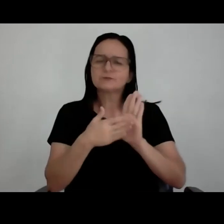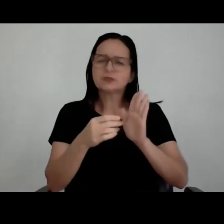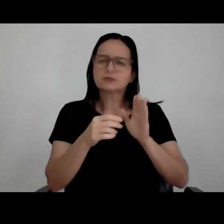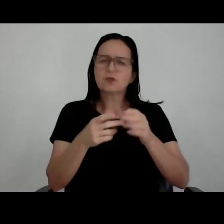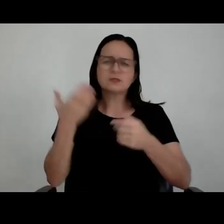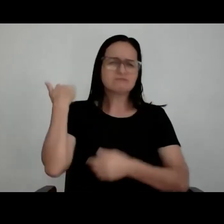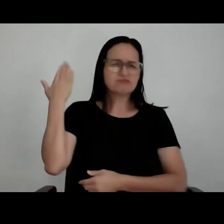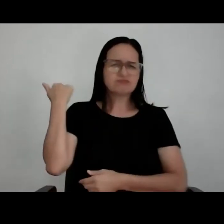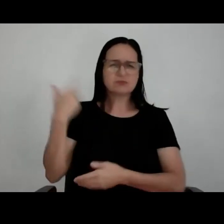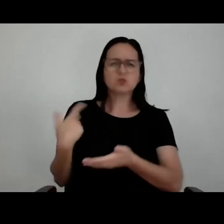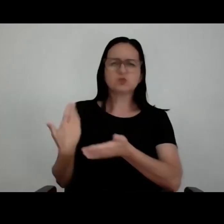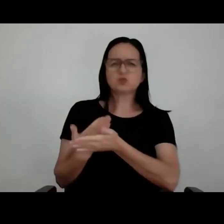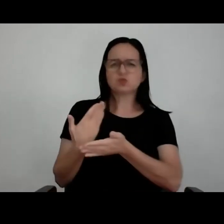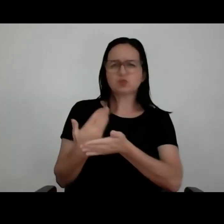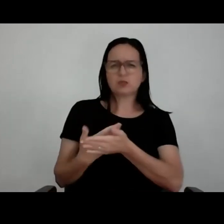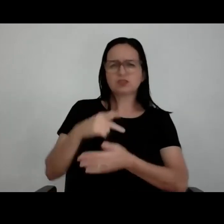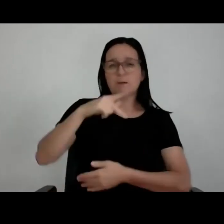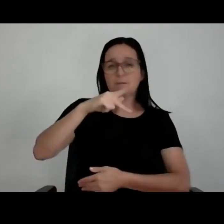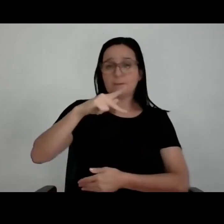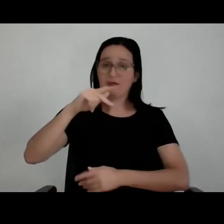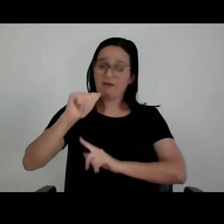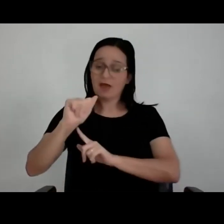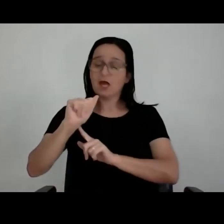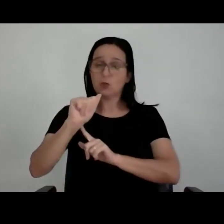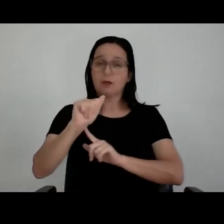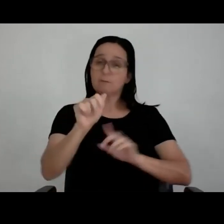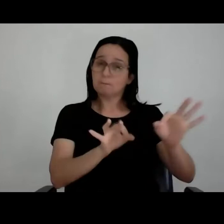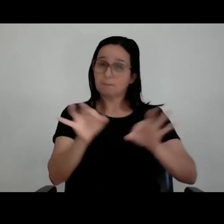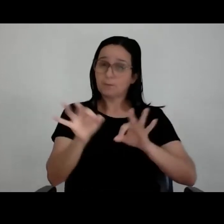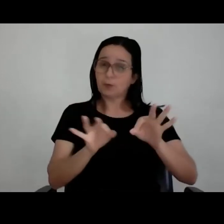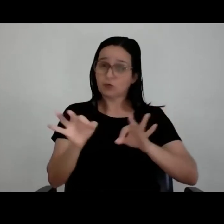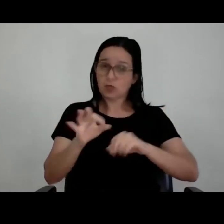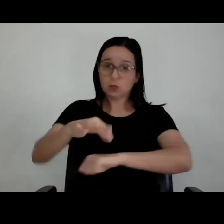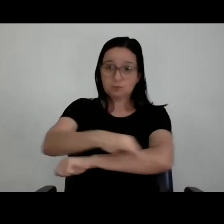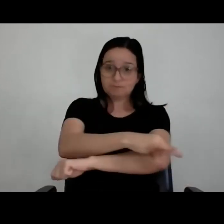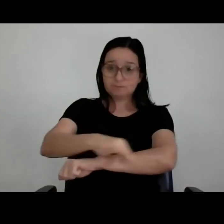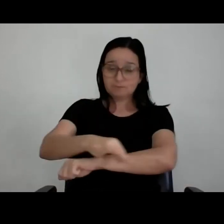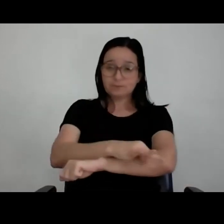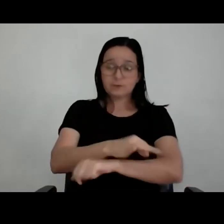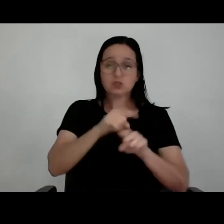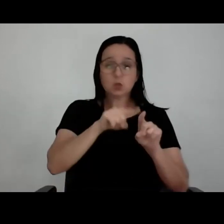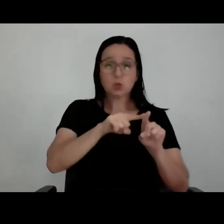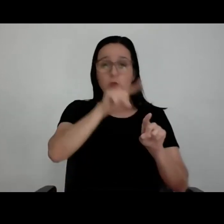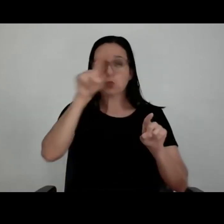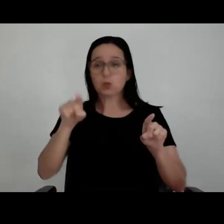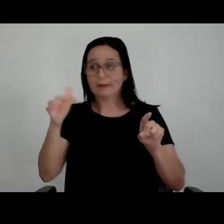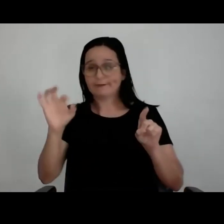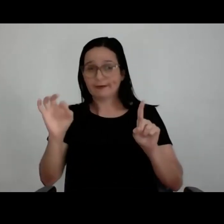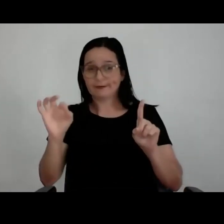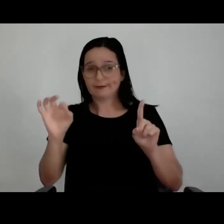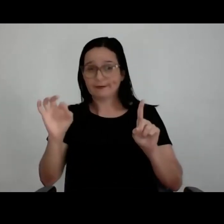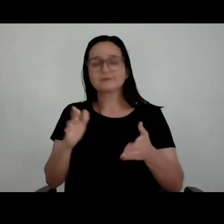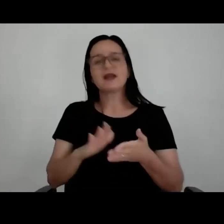estudei, PA era projeto de arquitetura, era de 1 a 10. Então, quando a gente escolheu o nome de botar ali o PA11,